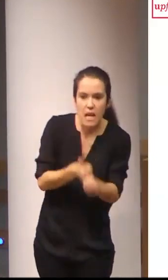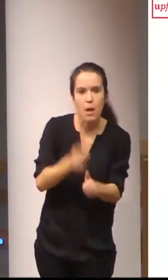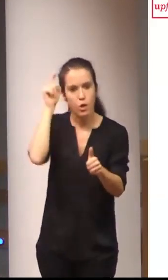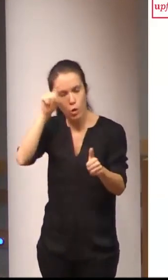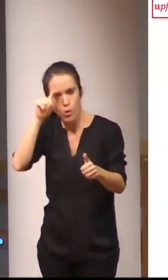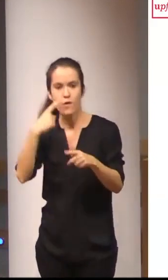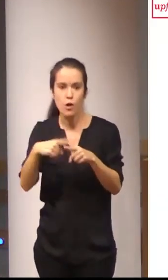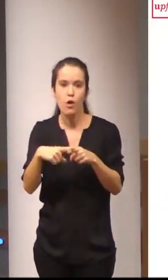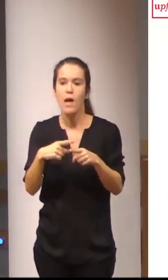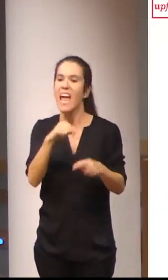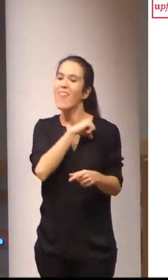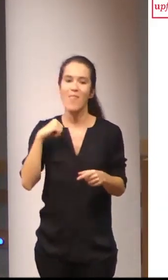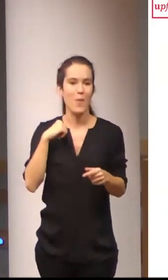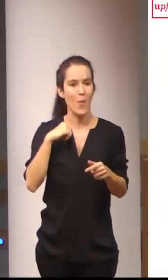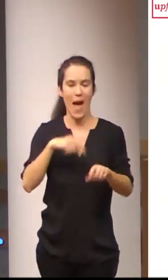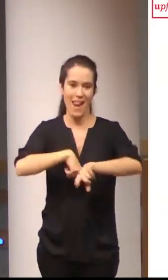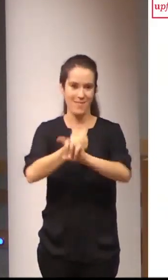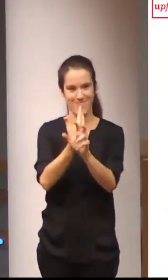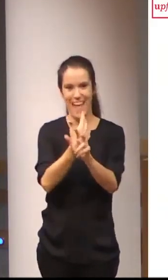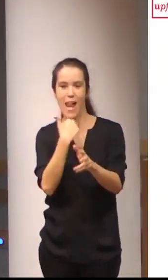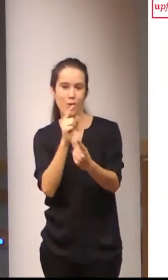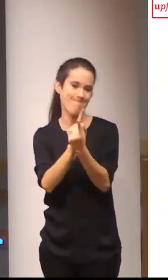no individualizado no